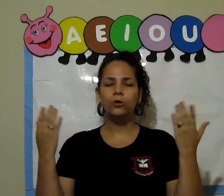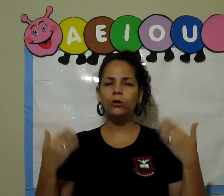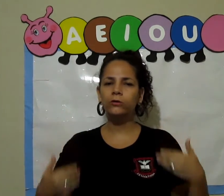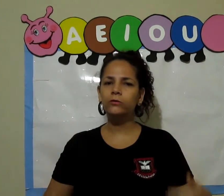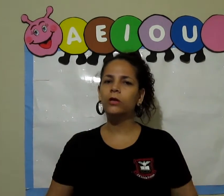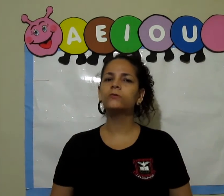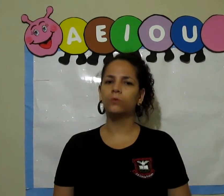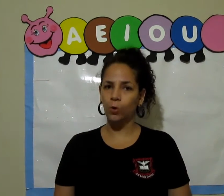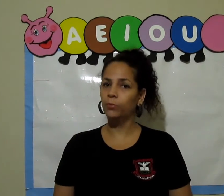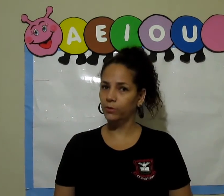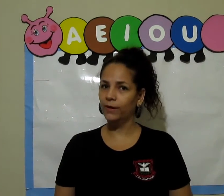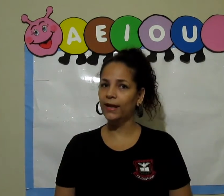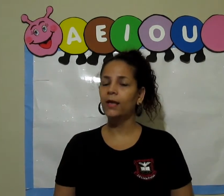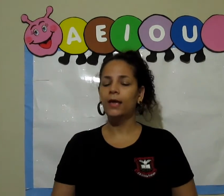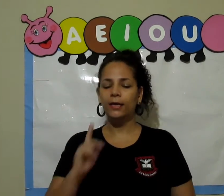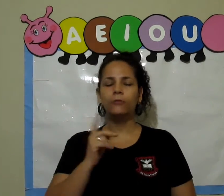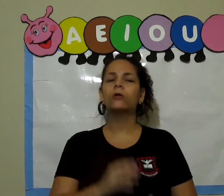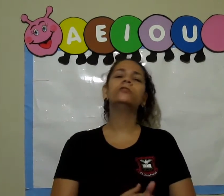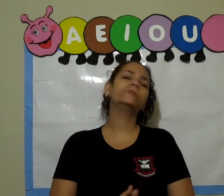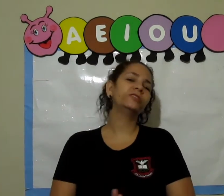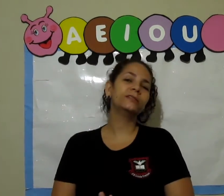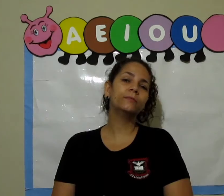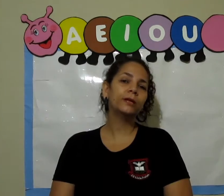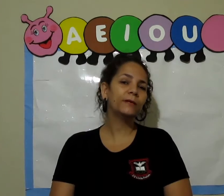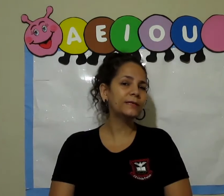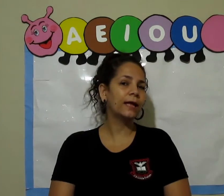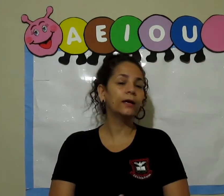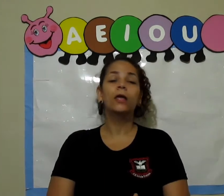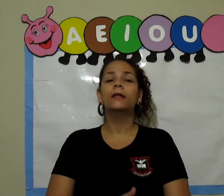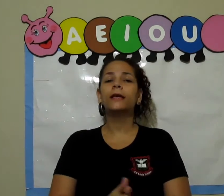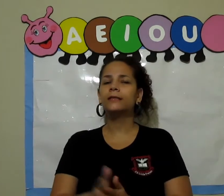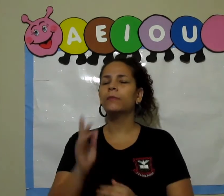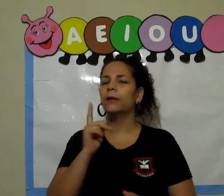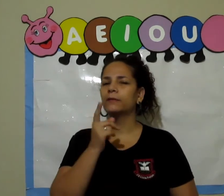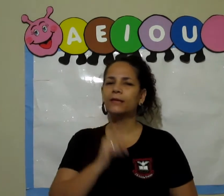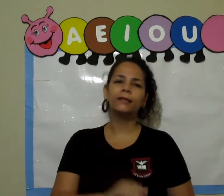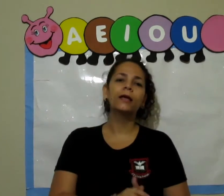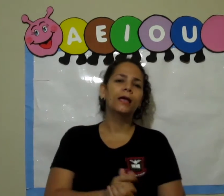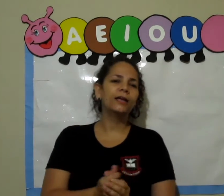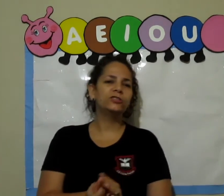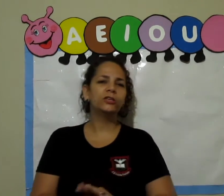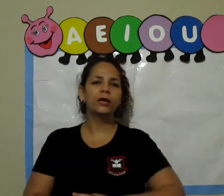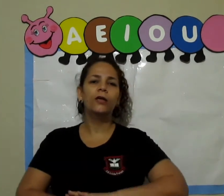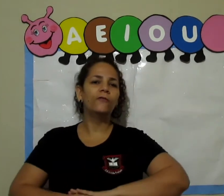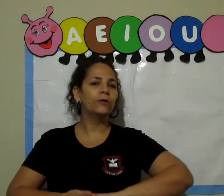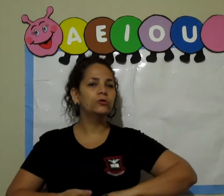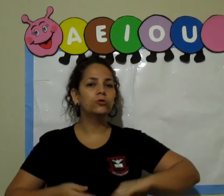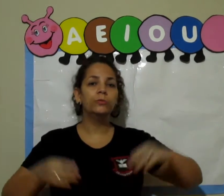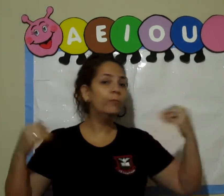Todo o nosso corpo, não é? Igual nós vimos na semana passada. Na semana passada, a tia falou sobre o